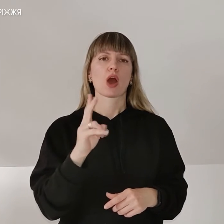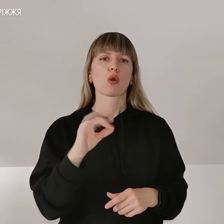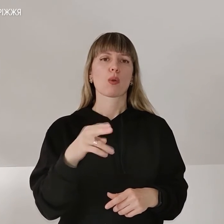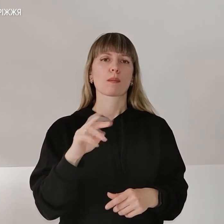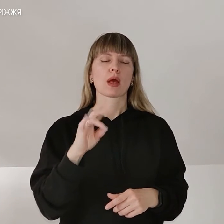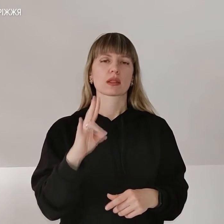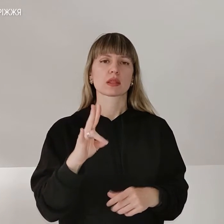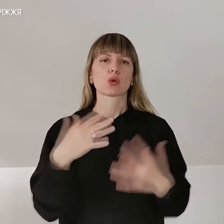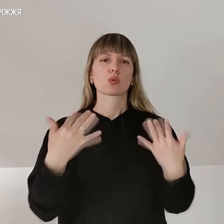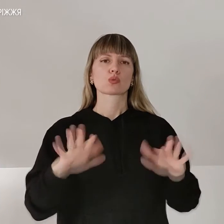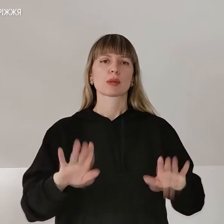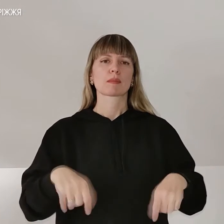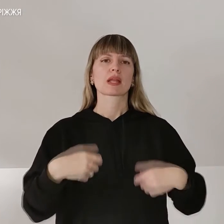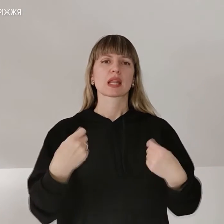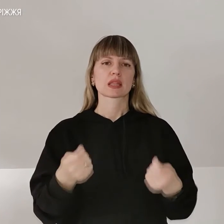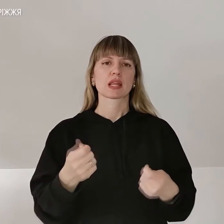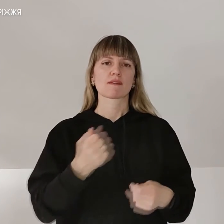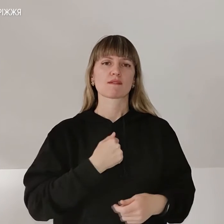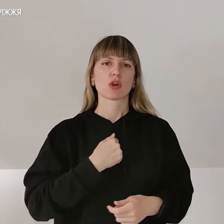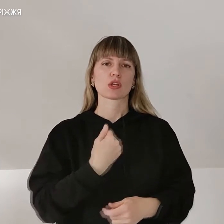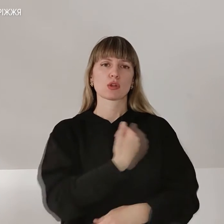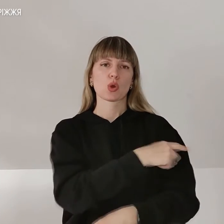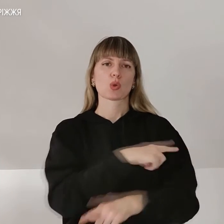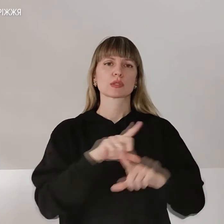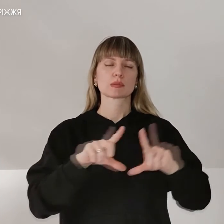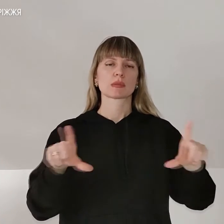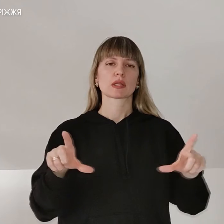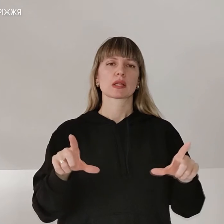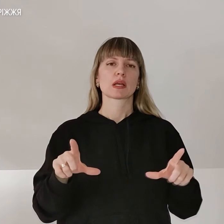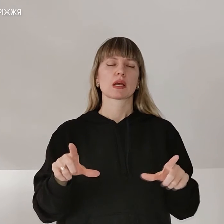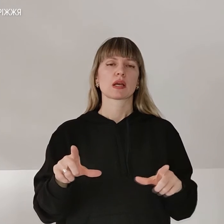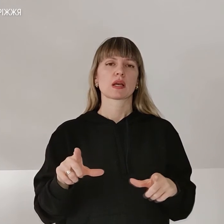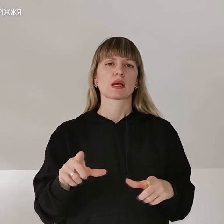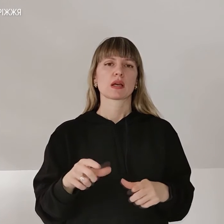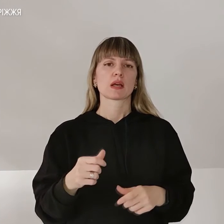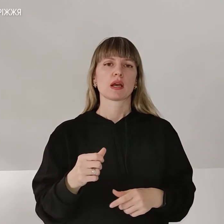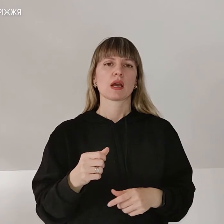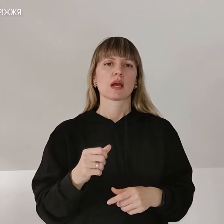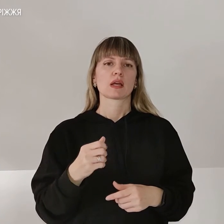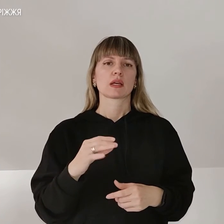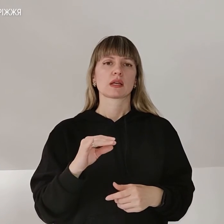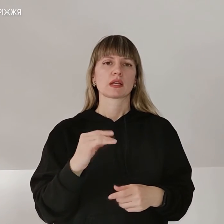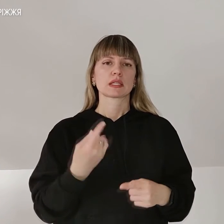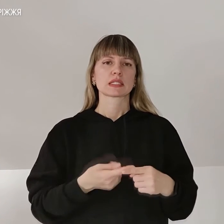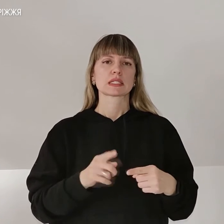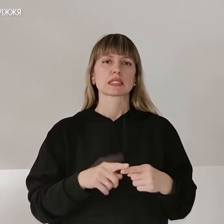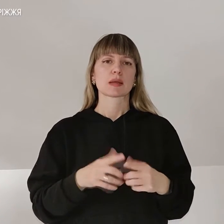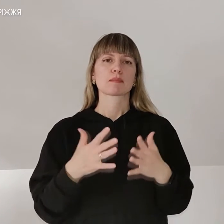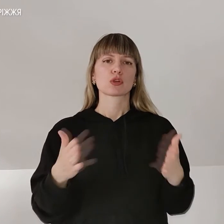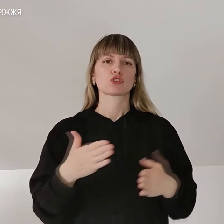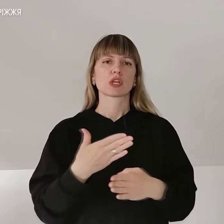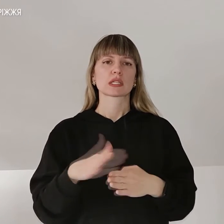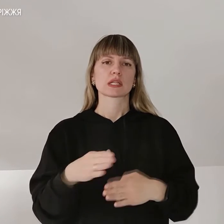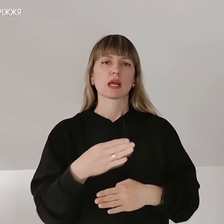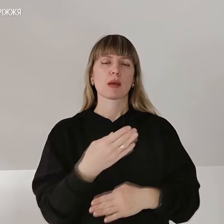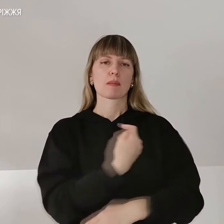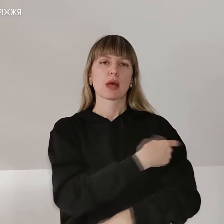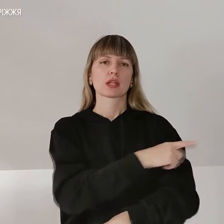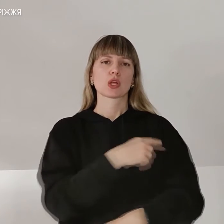в військовий шпиталь. Це більша частина медичного обладнання.